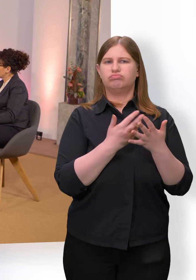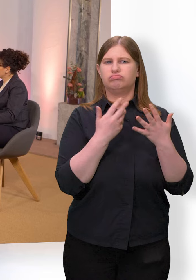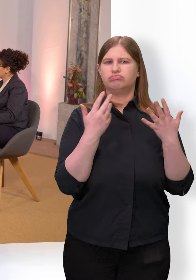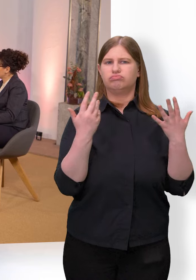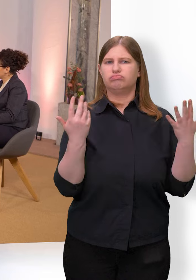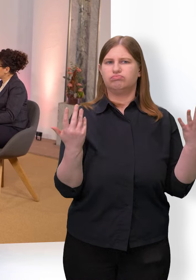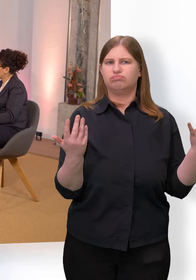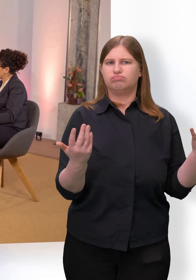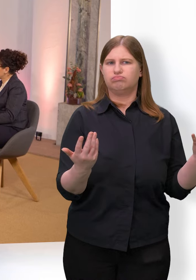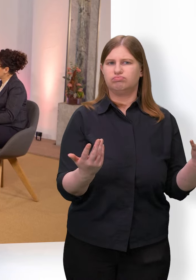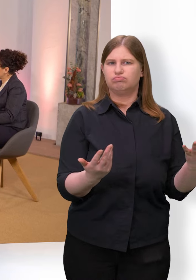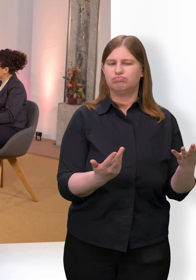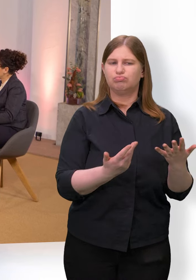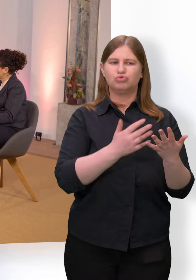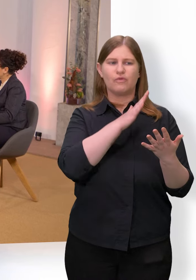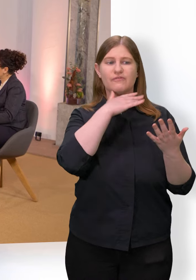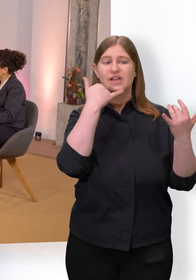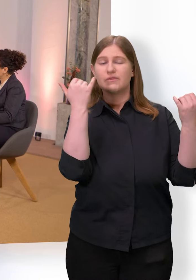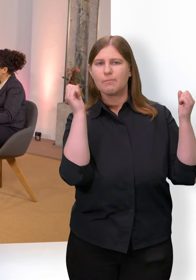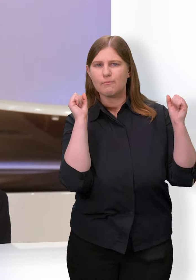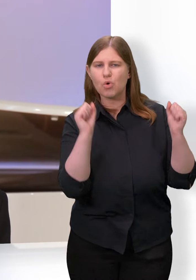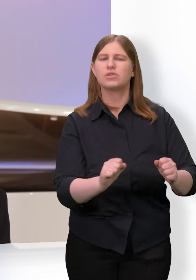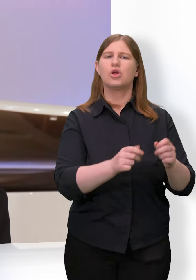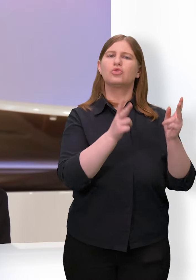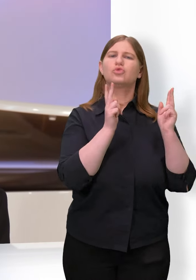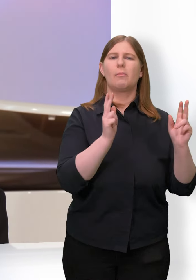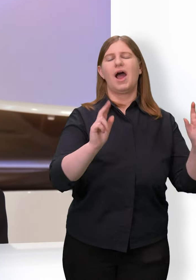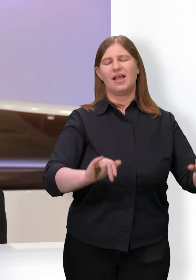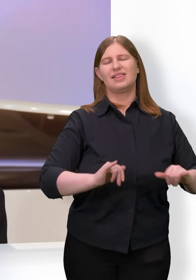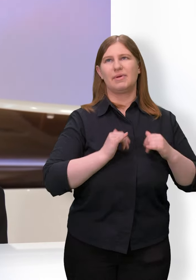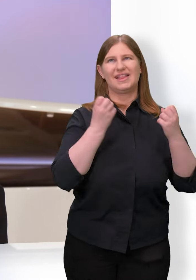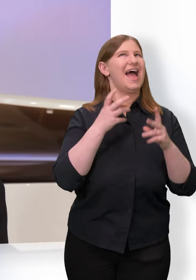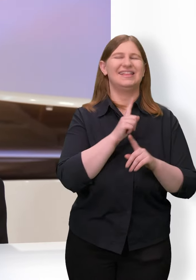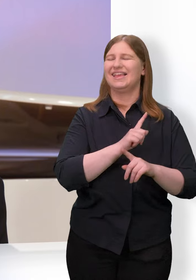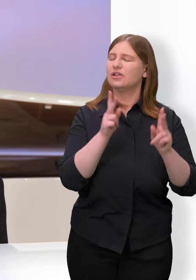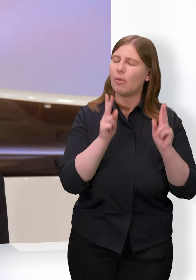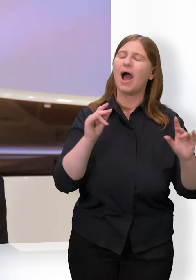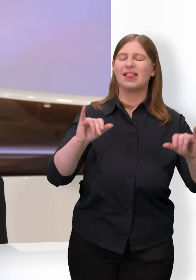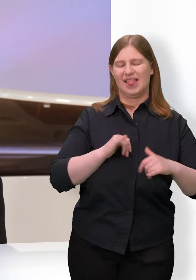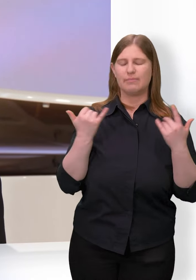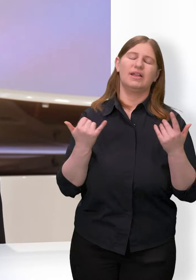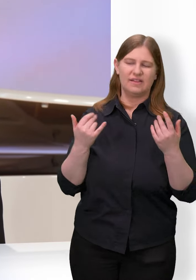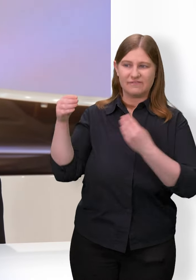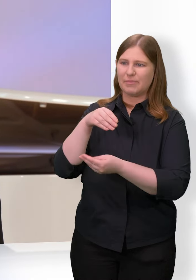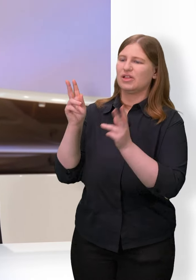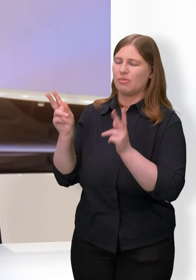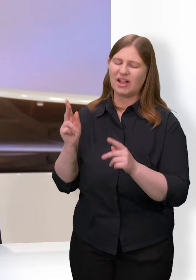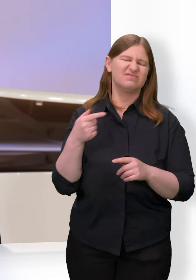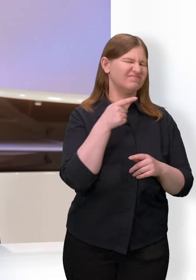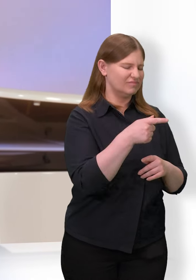so weit wie möglich Normalität zu leben, was nicht normal ist und auch nie sein wird. Ja, es ist immer eine ganz besondere Situation. Aber wie